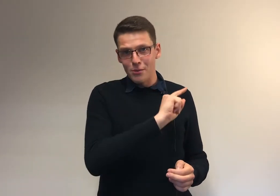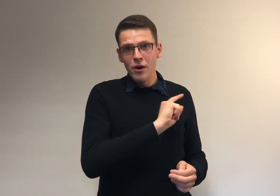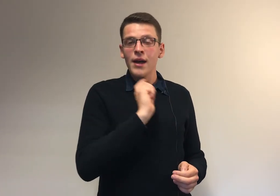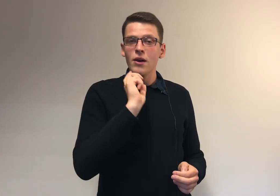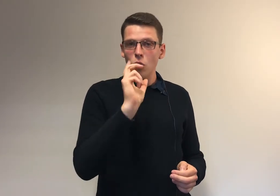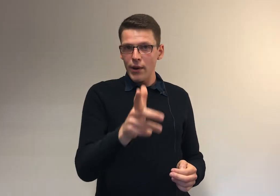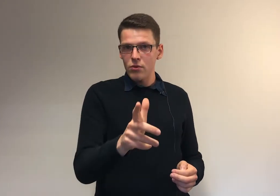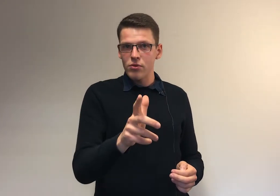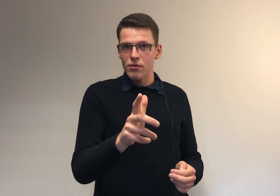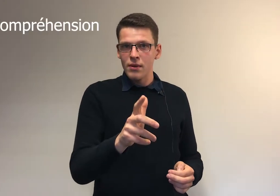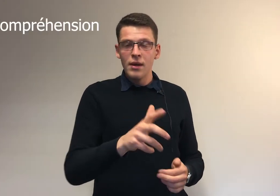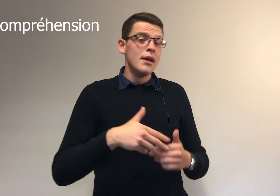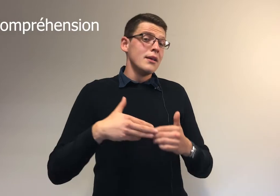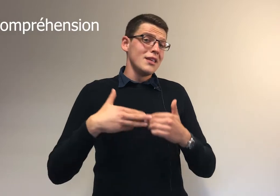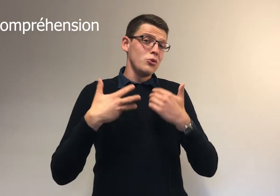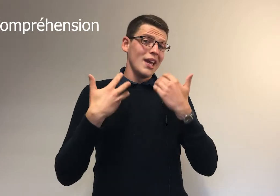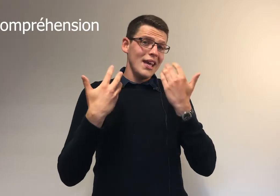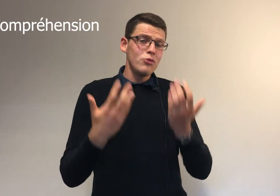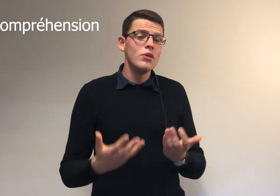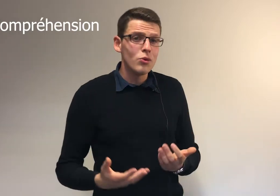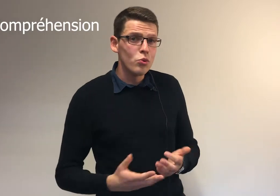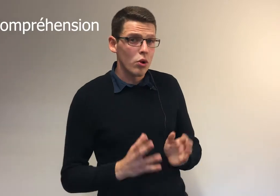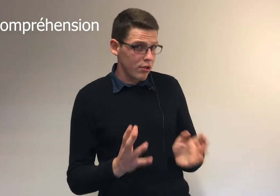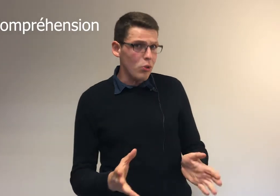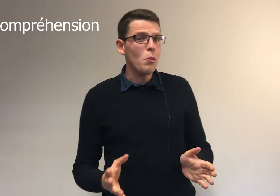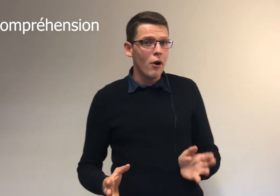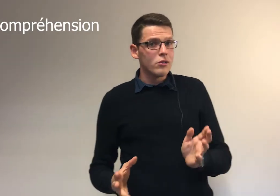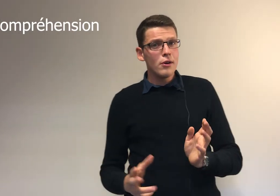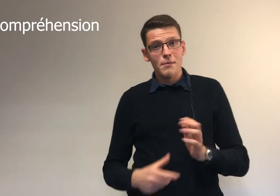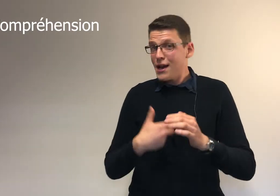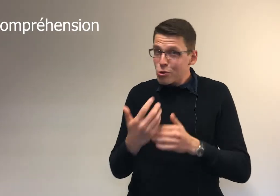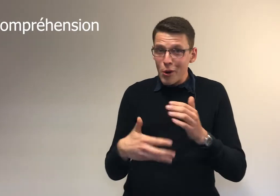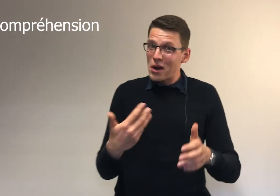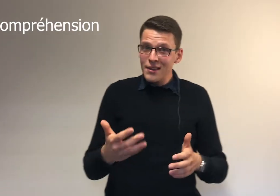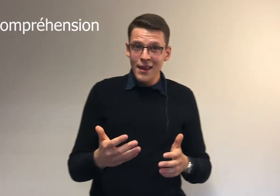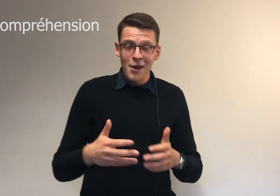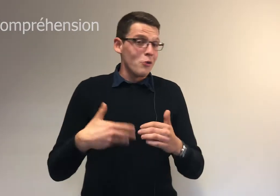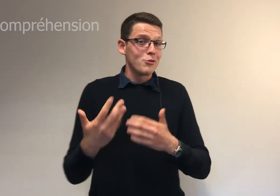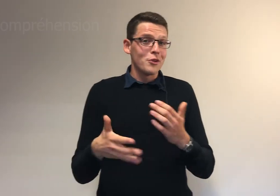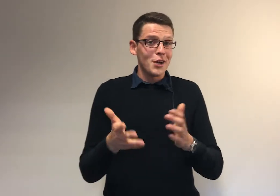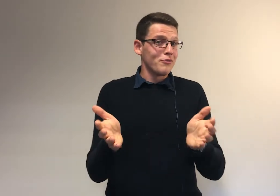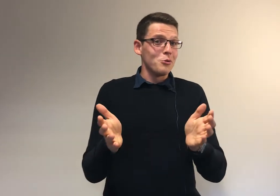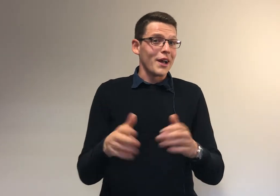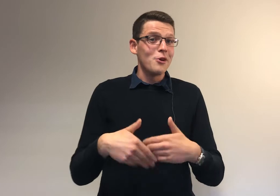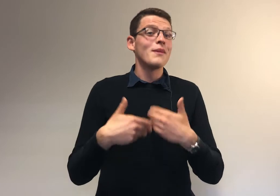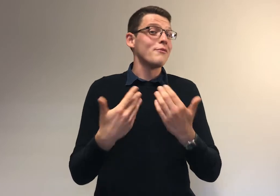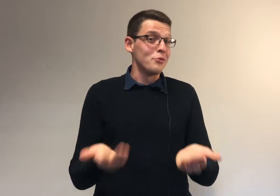mot, compréhension. Si tu étudies ton cours sans comprendre, bien qu soit en lettres, on va souvent dire qu'on fait du par cœur, mais c'est faux.